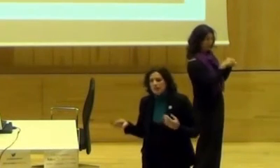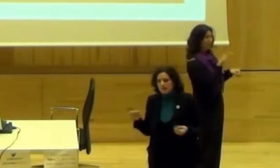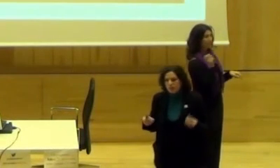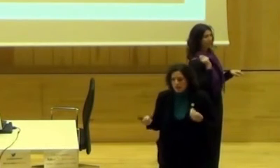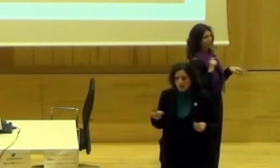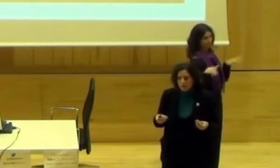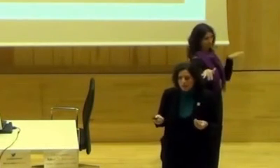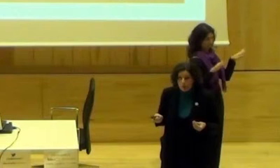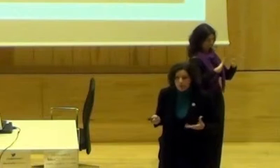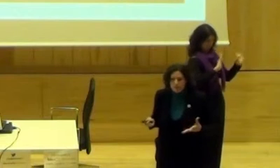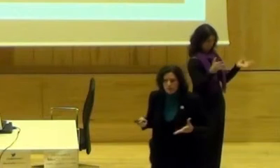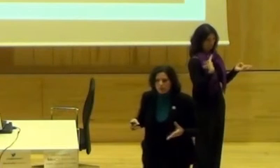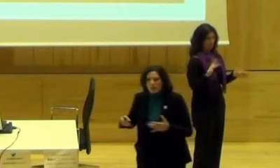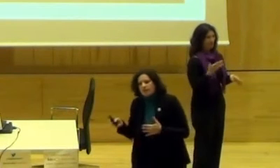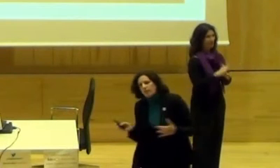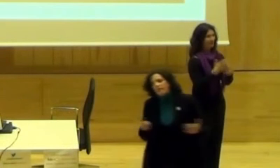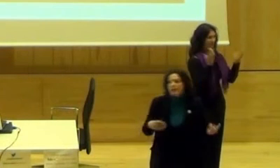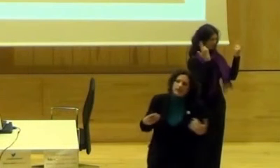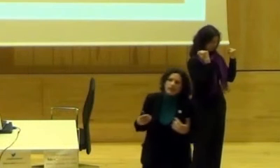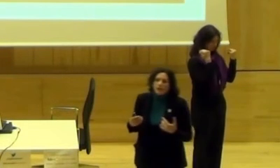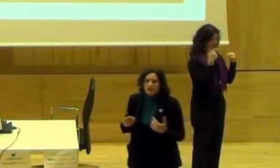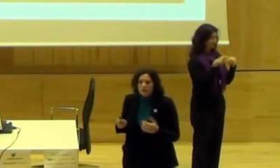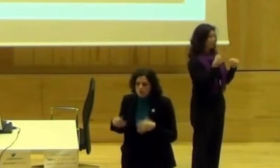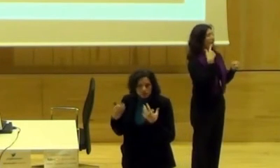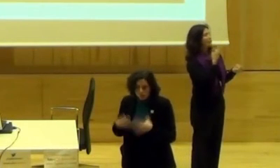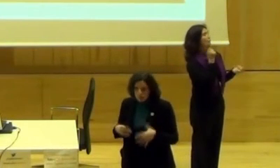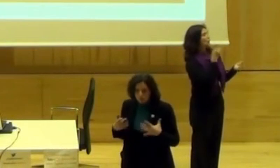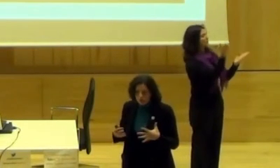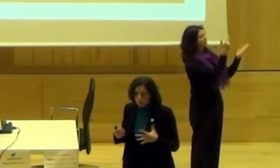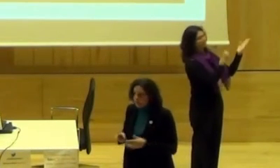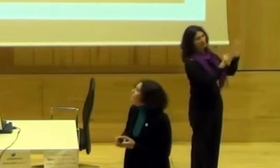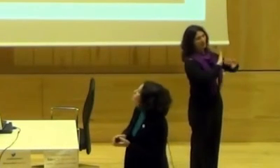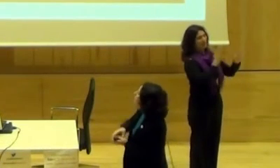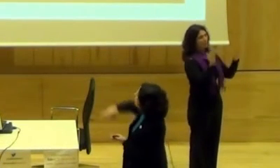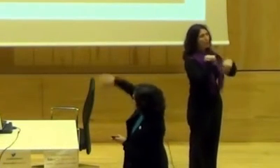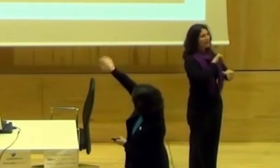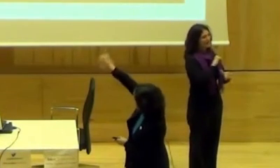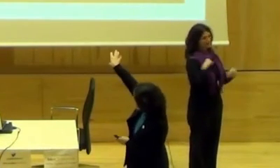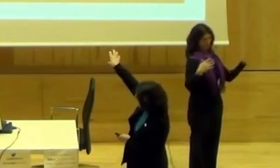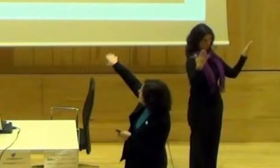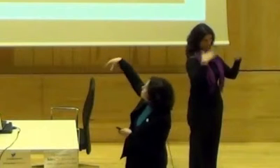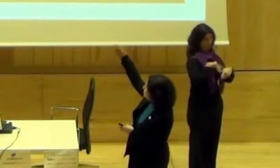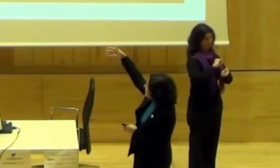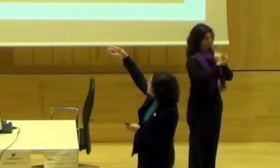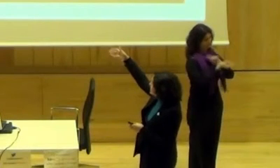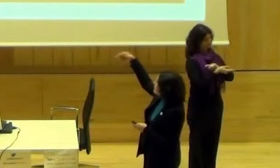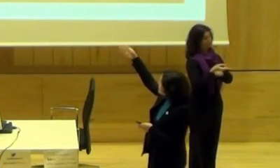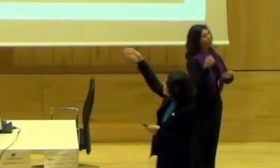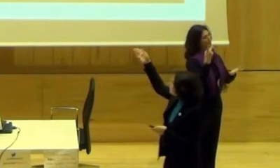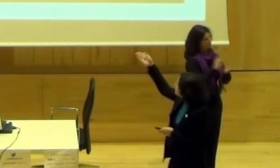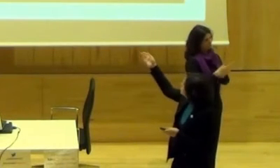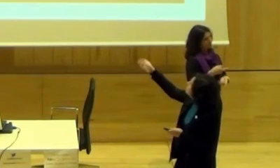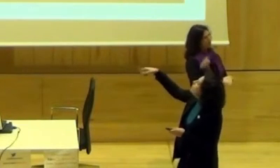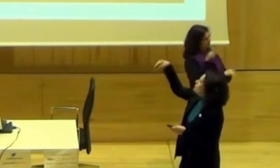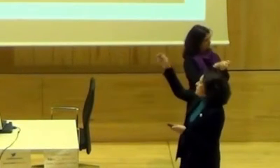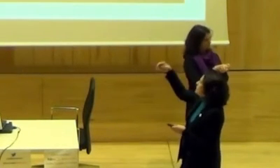musa. Y además no la representan en un papel pasivo, que era llevada y retratada, sin ningún tipo de autonomía. Luego, en otra sala, vuelven a